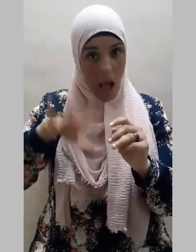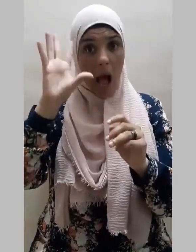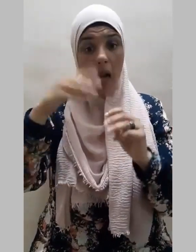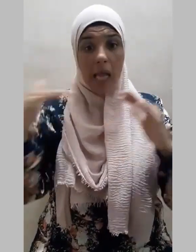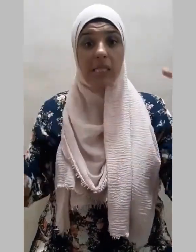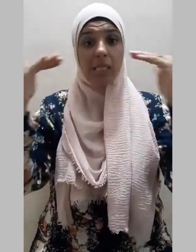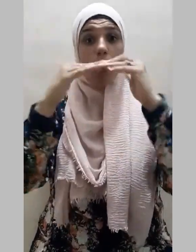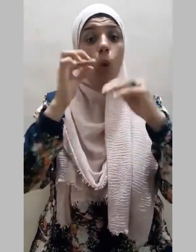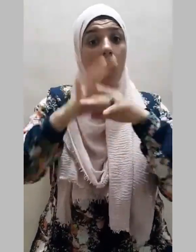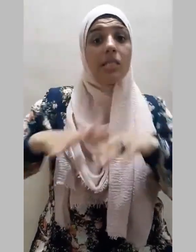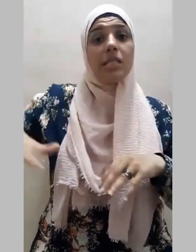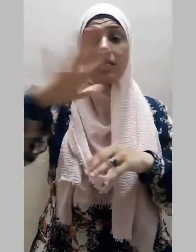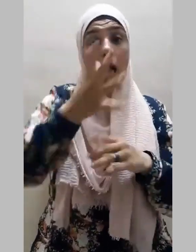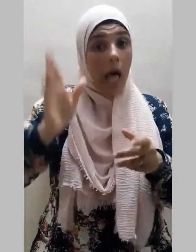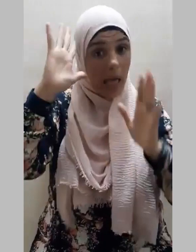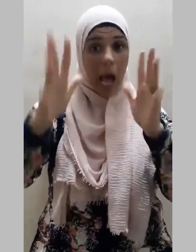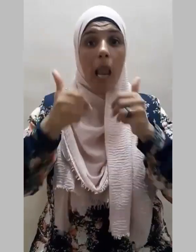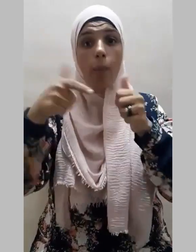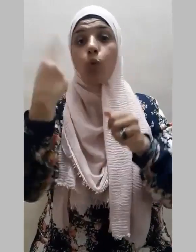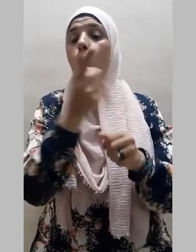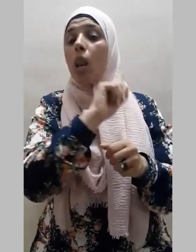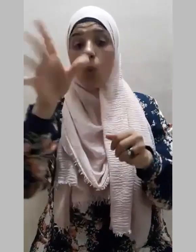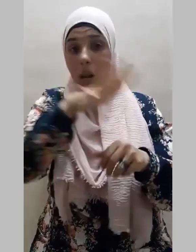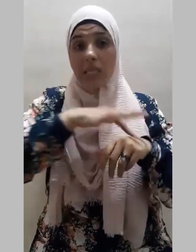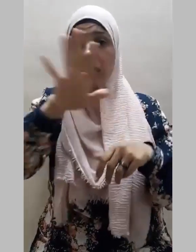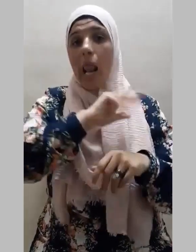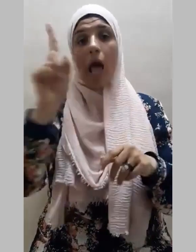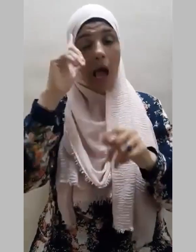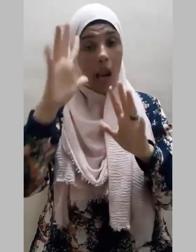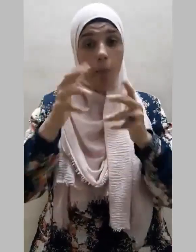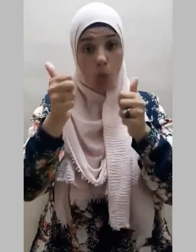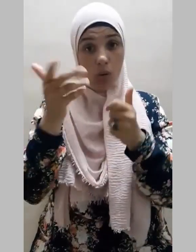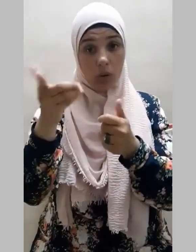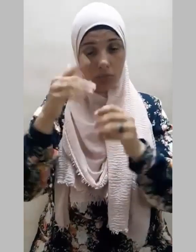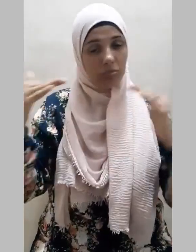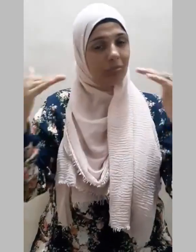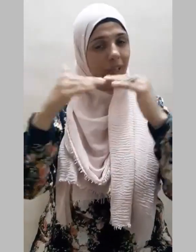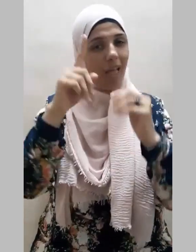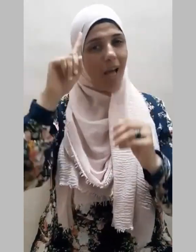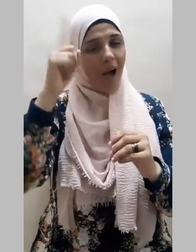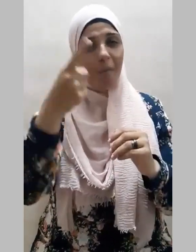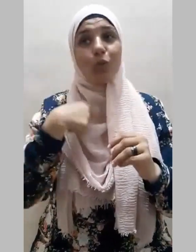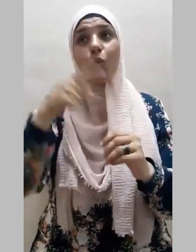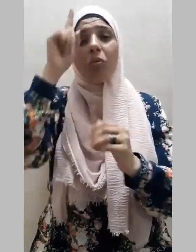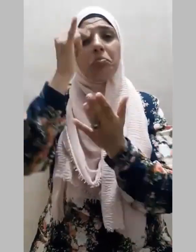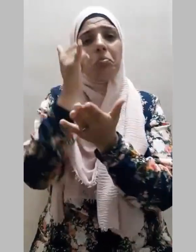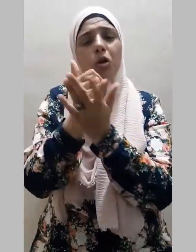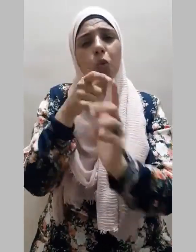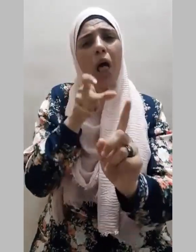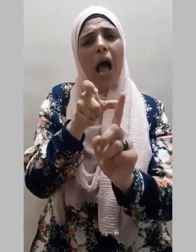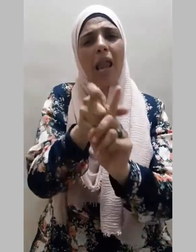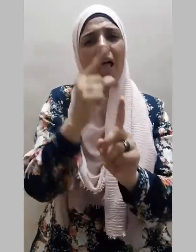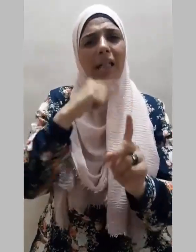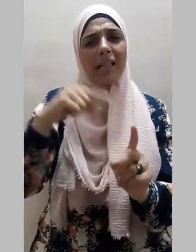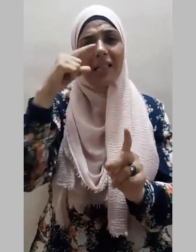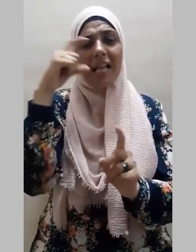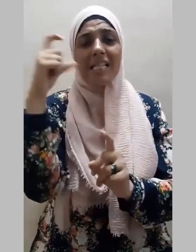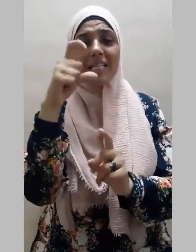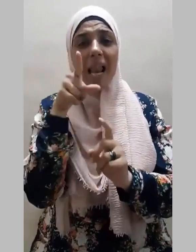يعلمون والذين لا يعلمون وضعت عناية الإسلام بالعلم والترغيب